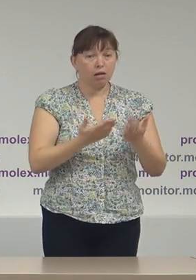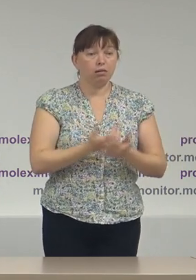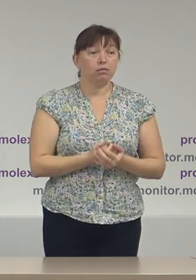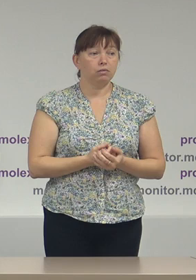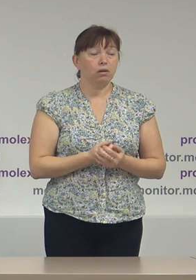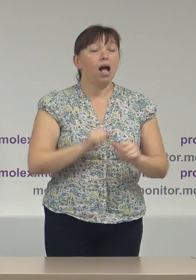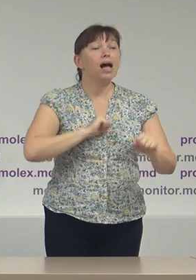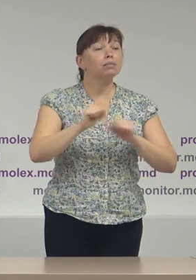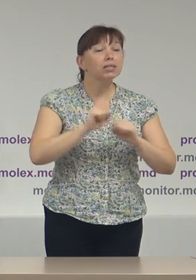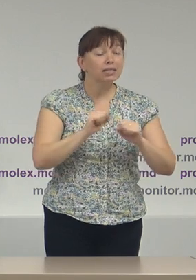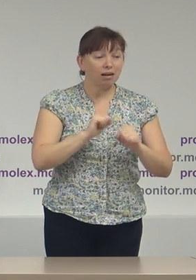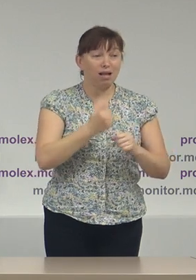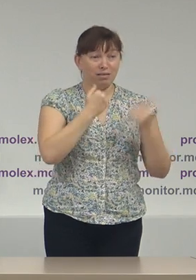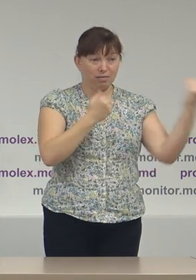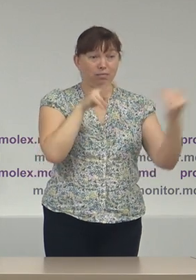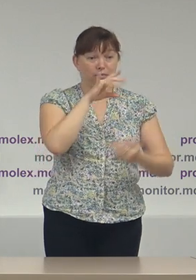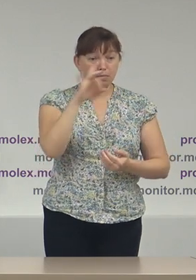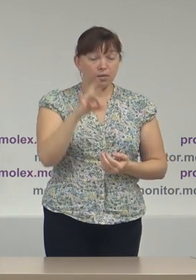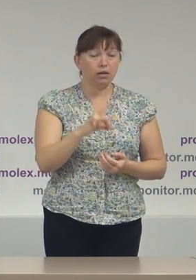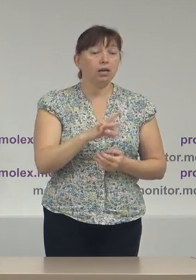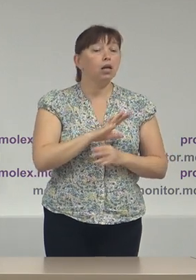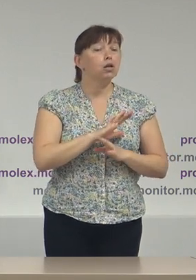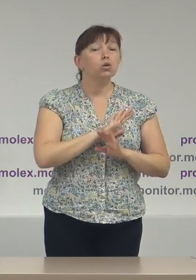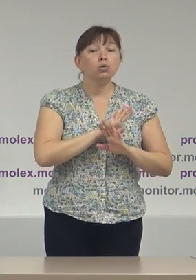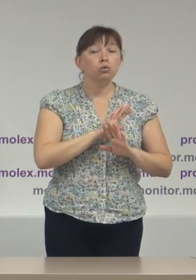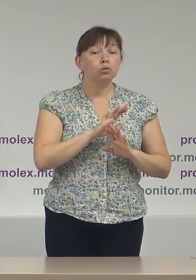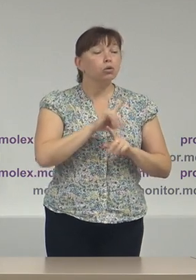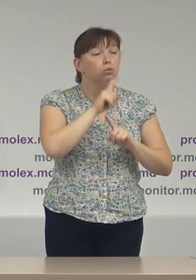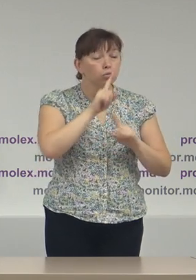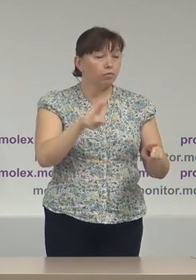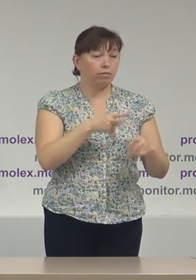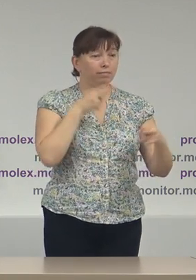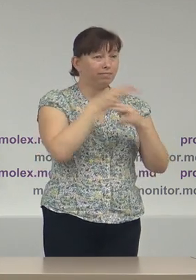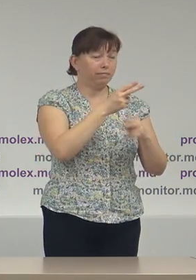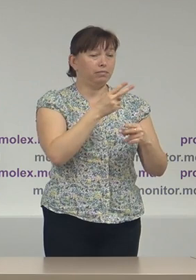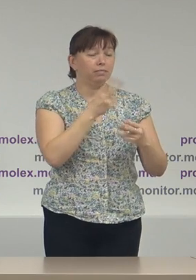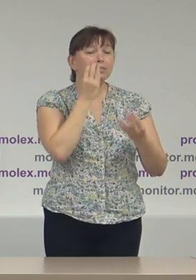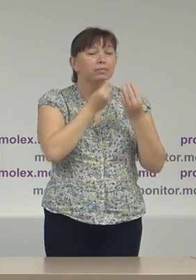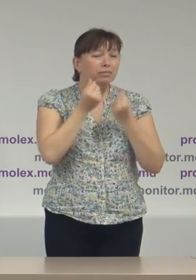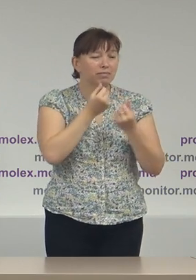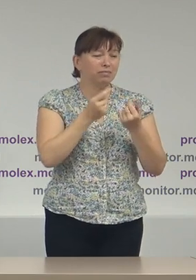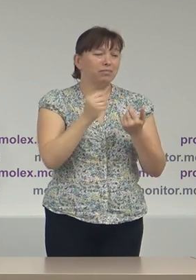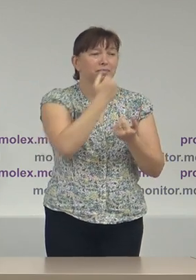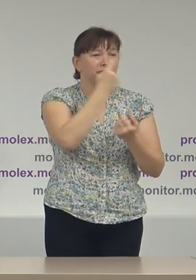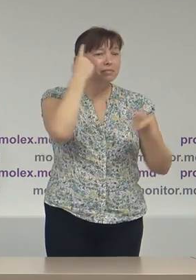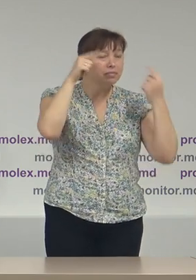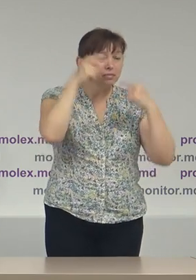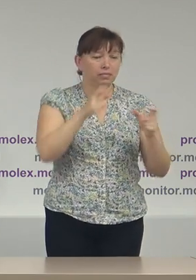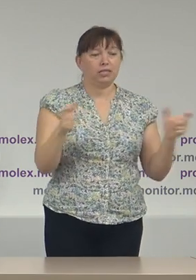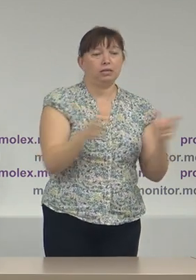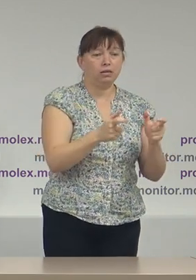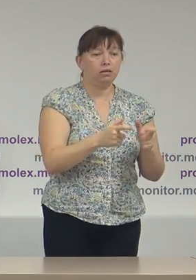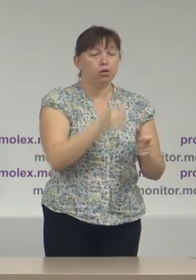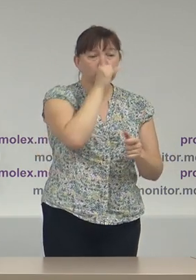administrația separatistă nu va impune blocaje artificiale, adică prin miliția locală nu le va permite